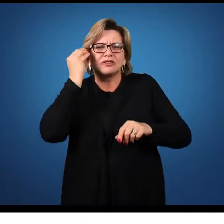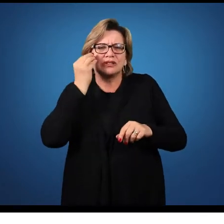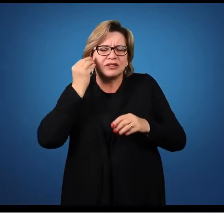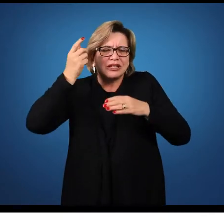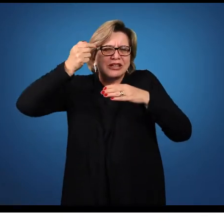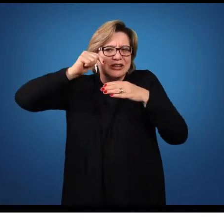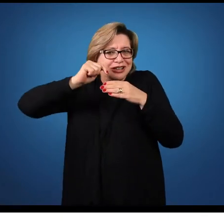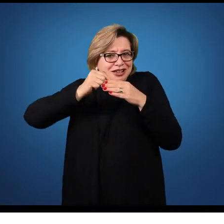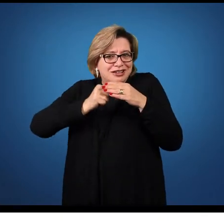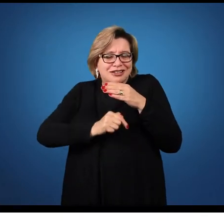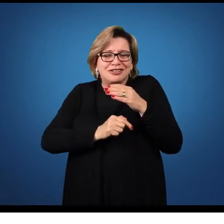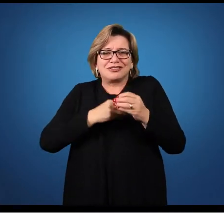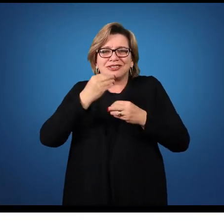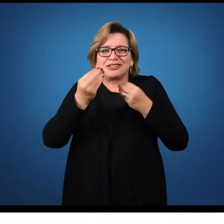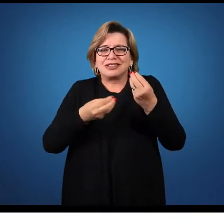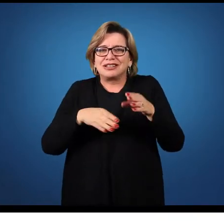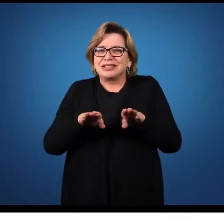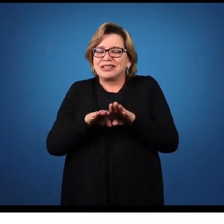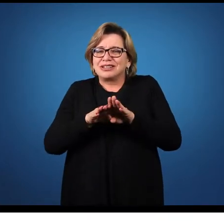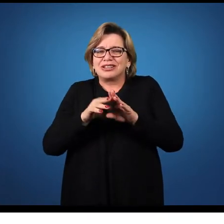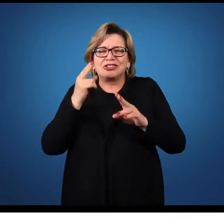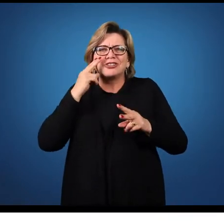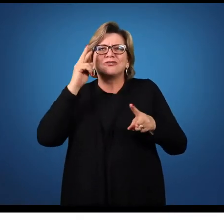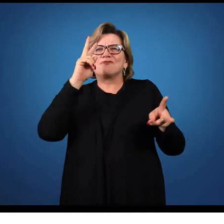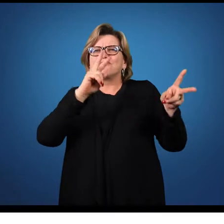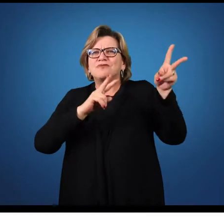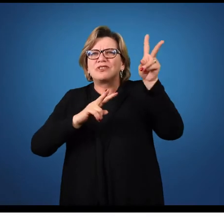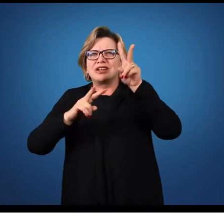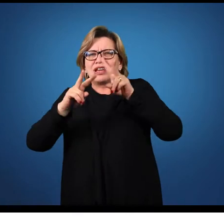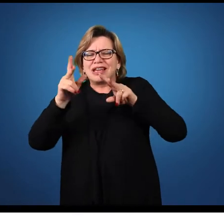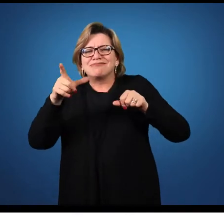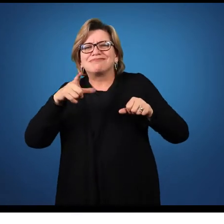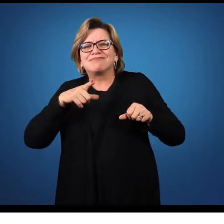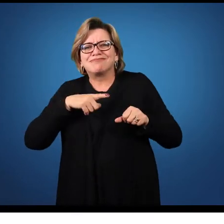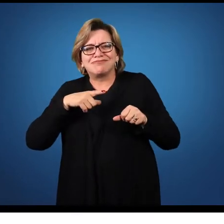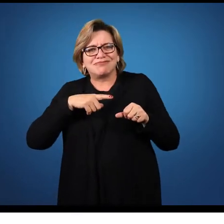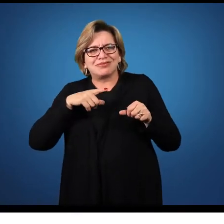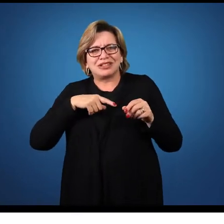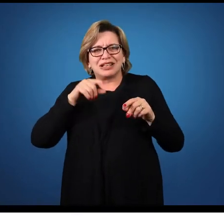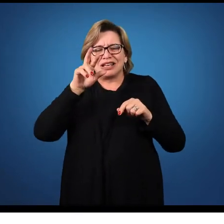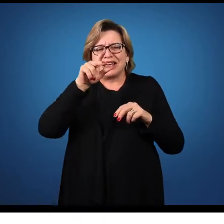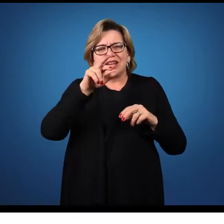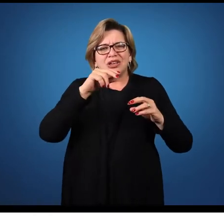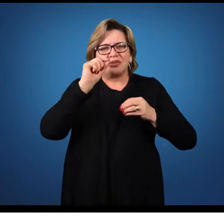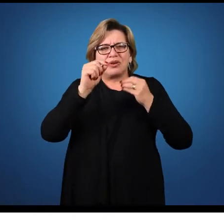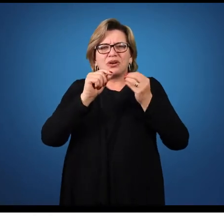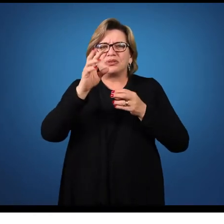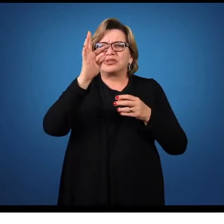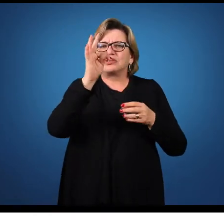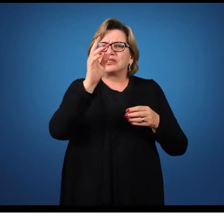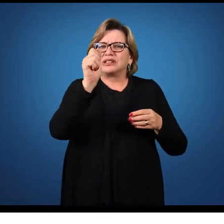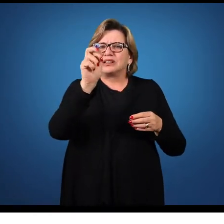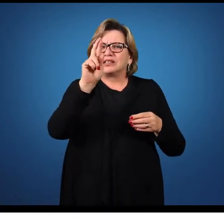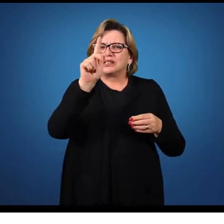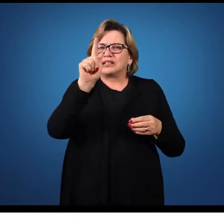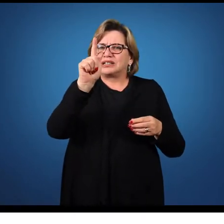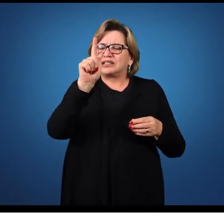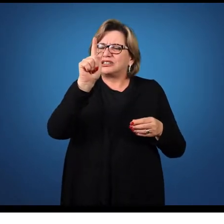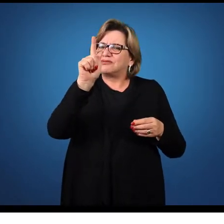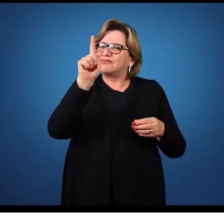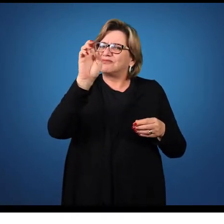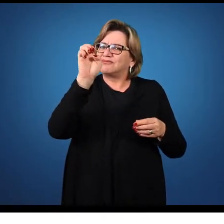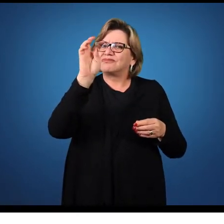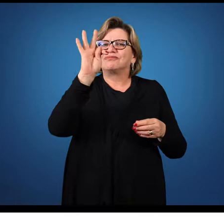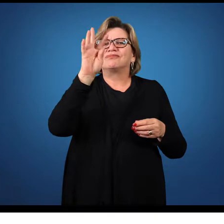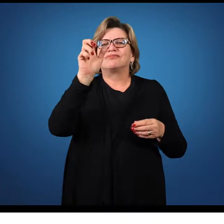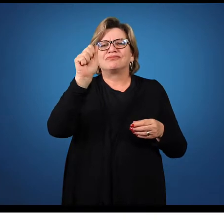mais profundas e o elemento visual que estará presente, então, será como tarjetas pretas do lado da imagem.